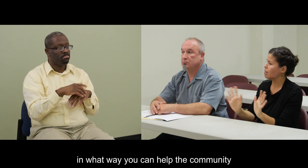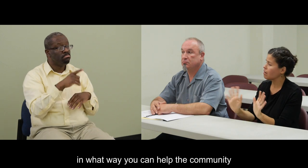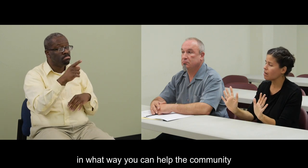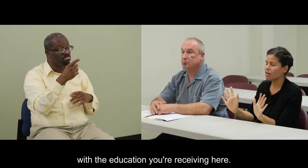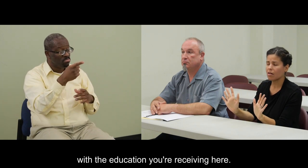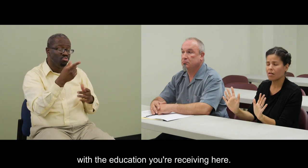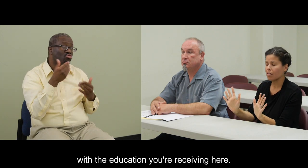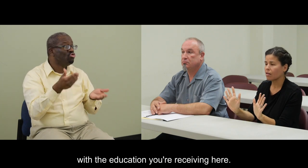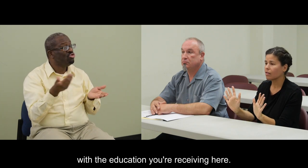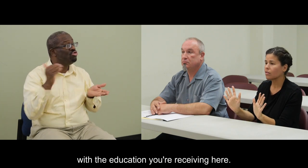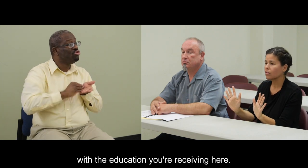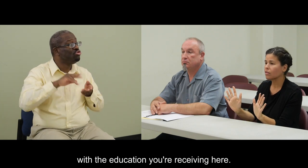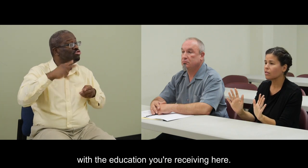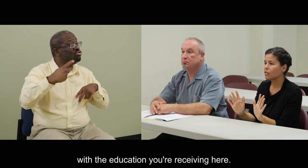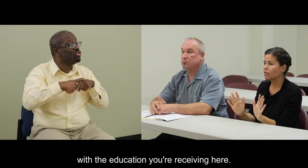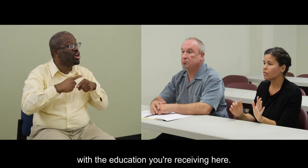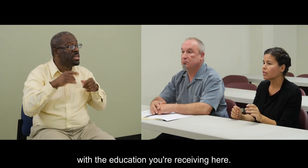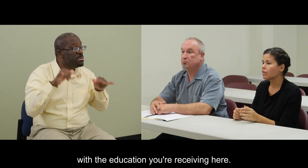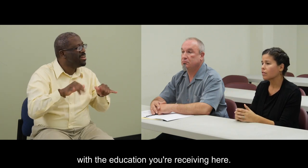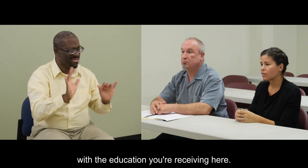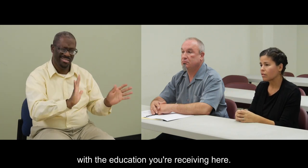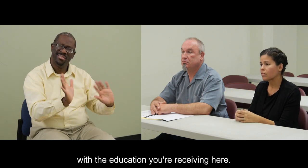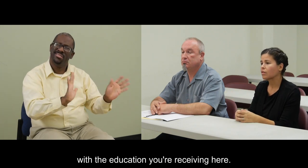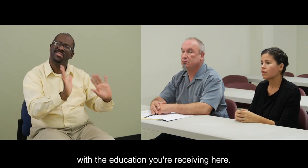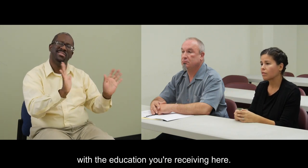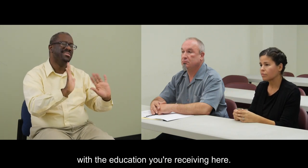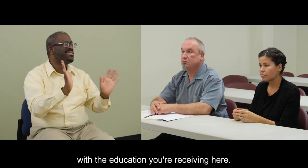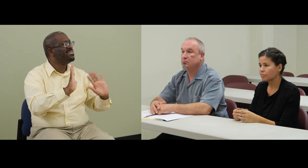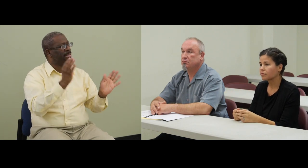comunidad con la instrucción que están recibiendo aquí.